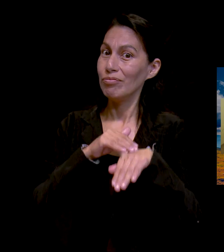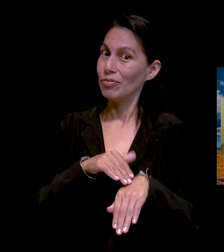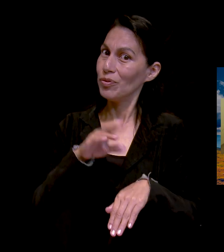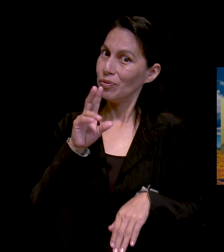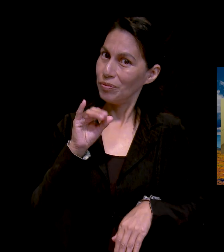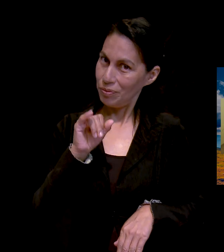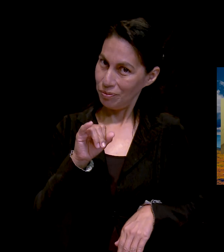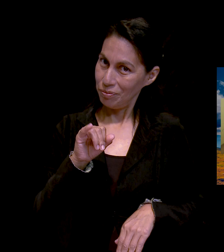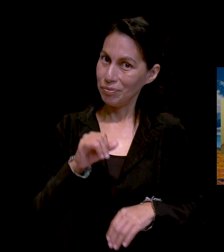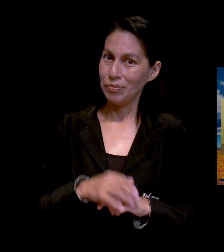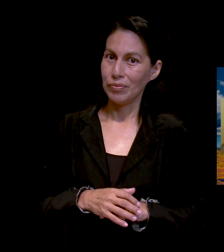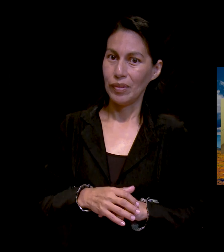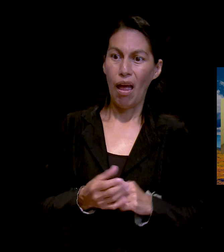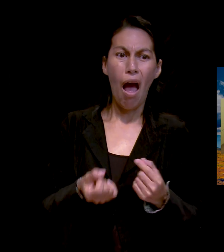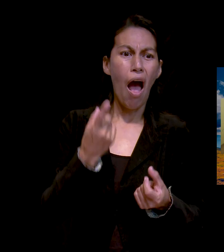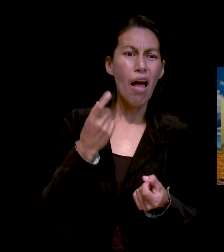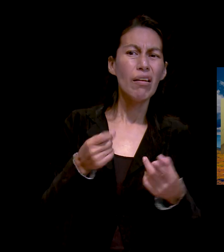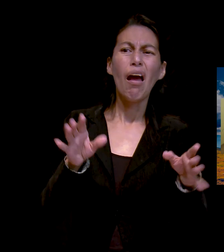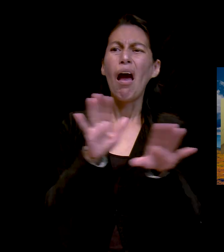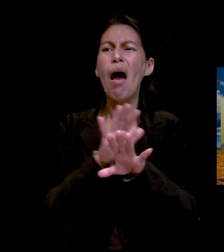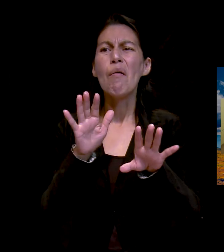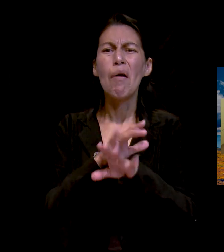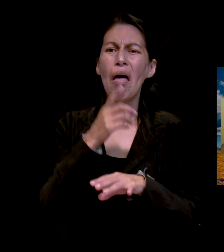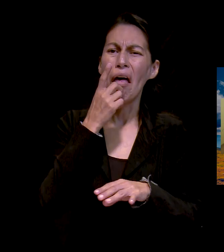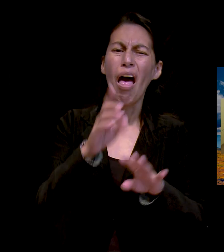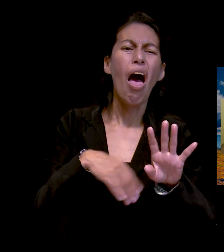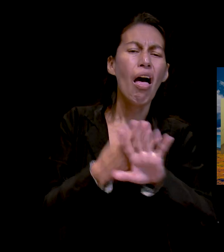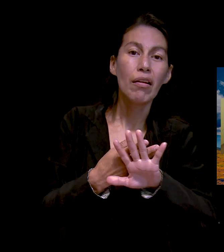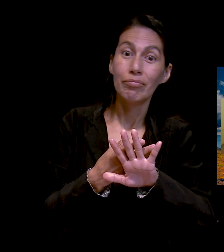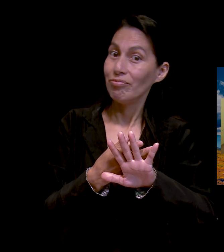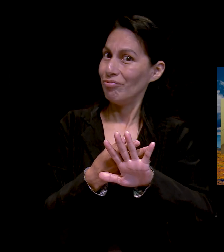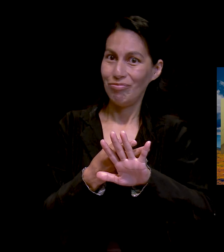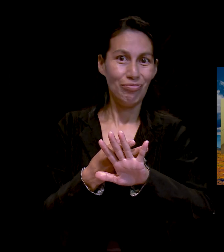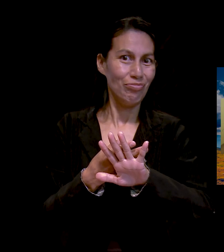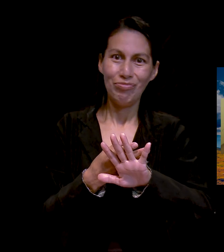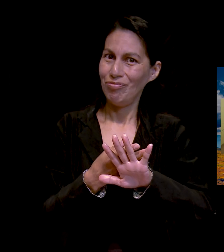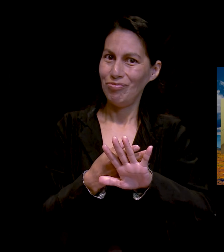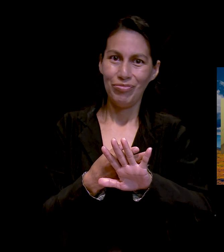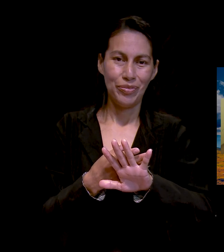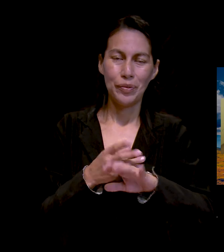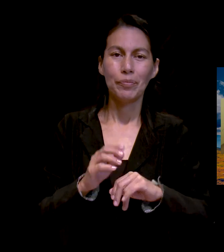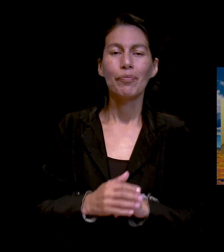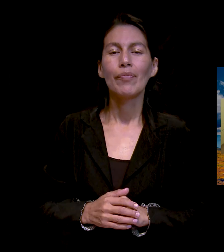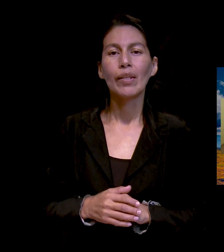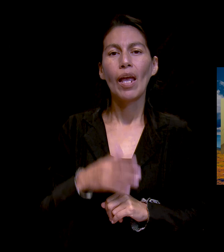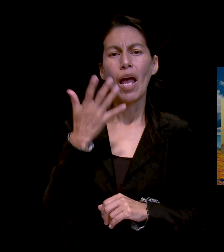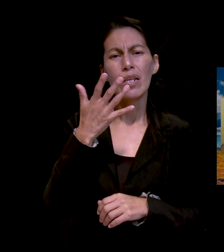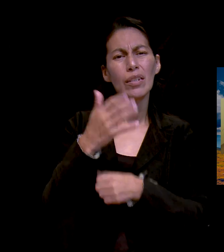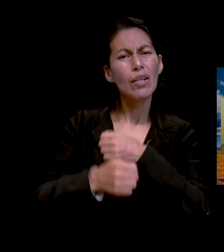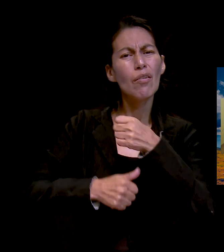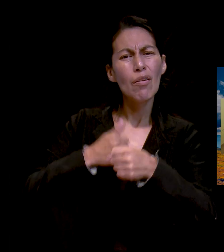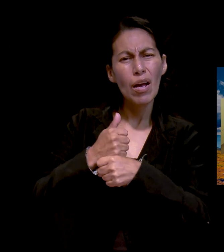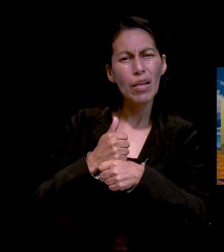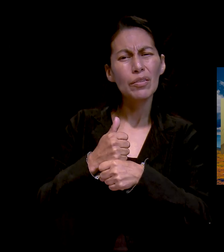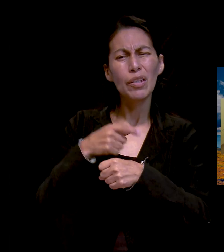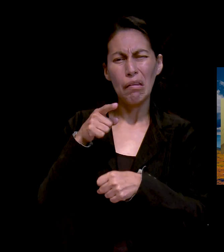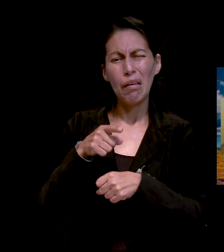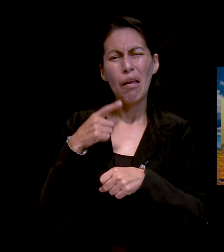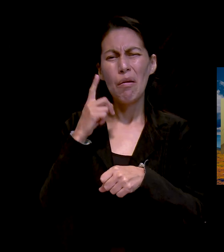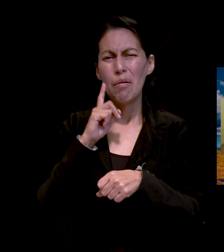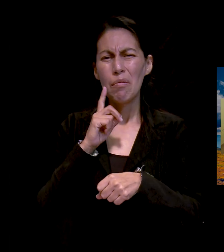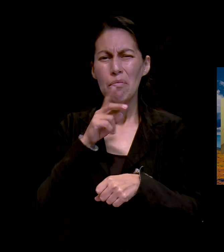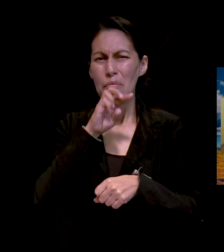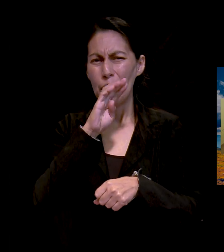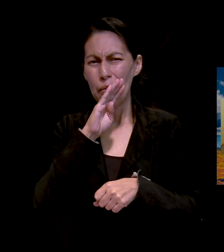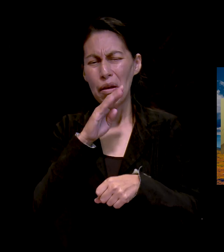opinión. Así que en ese transcurso de cuando ella tuvo su enfermedad, entre más de cinco años, que la estuvieron dializando, ella